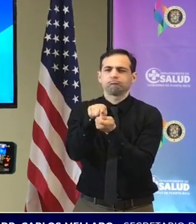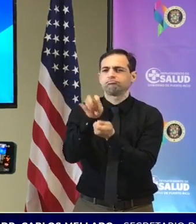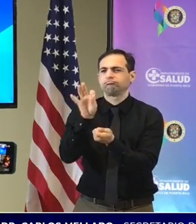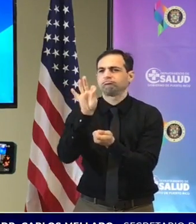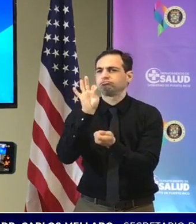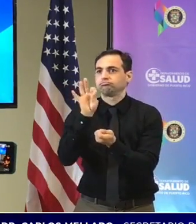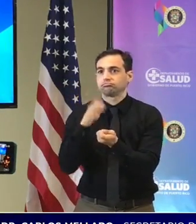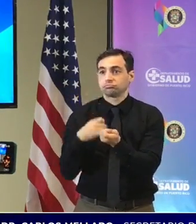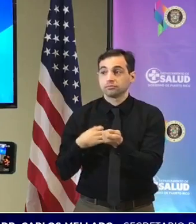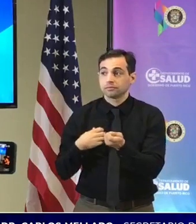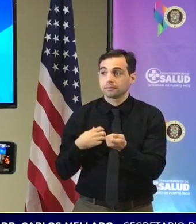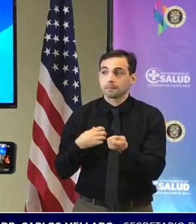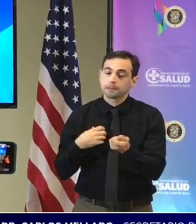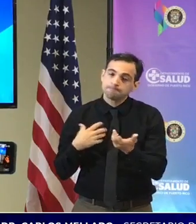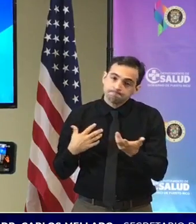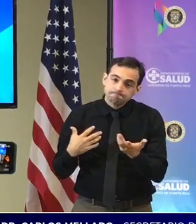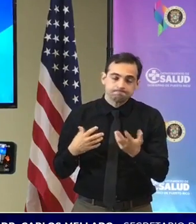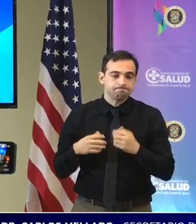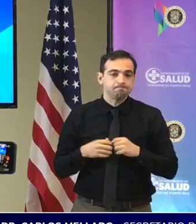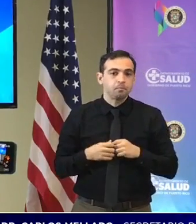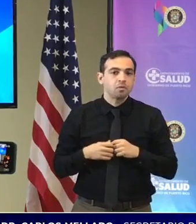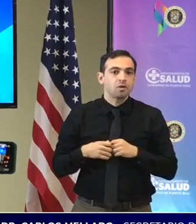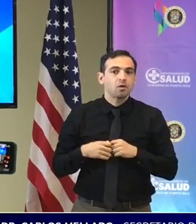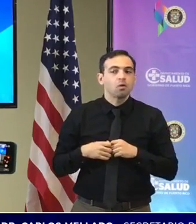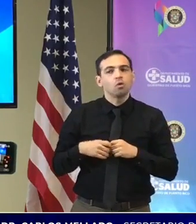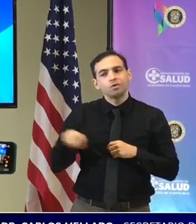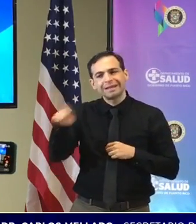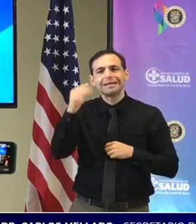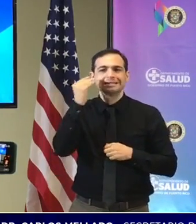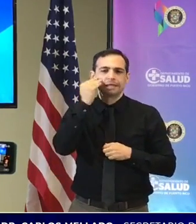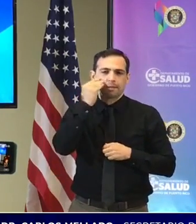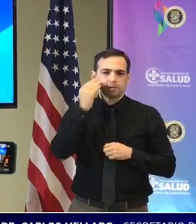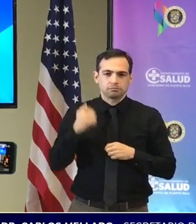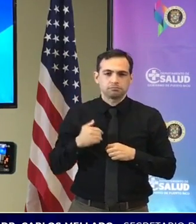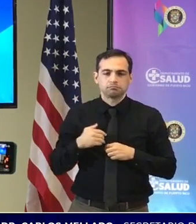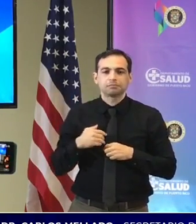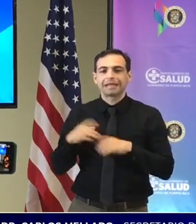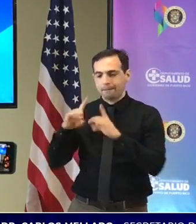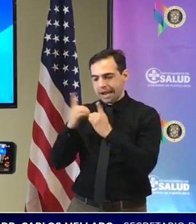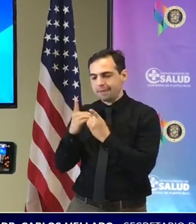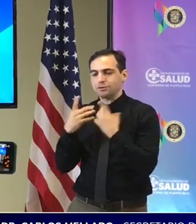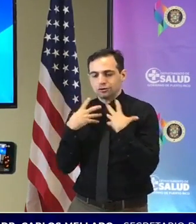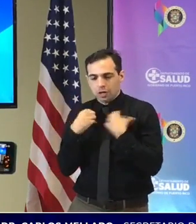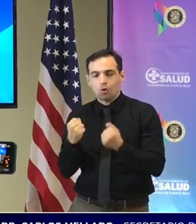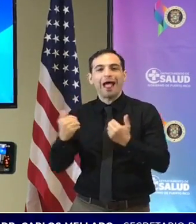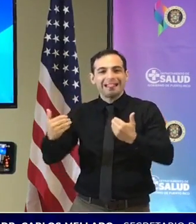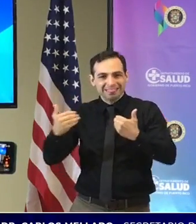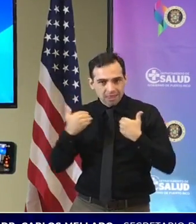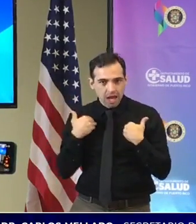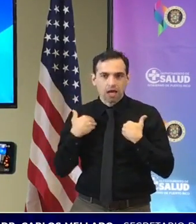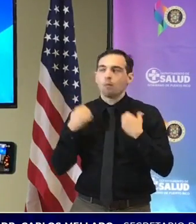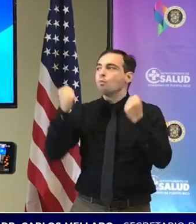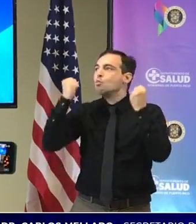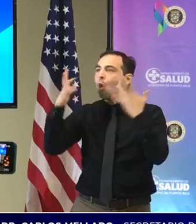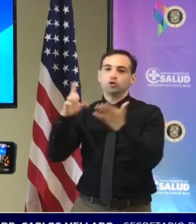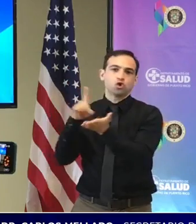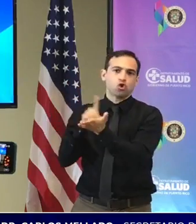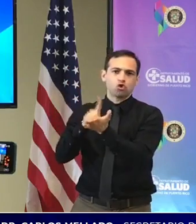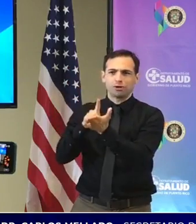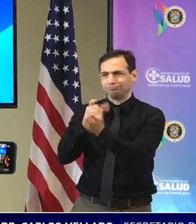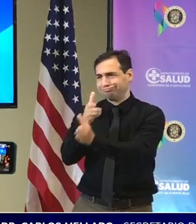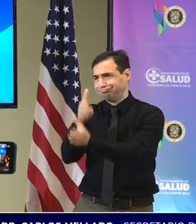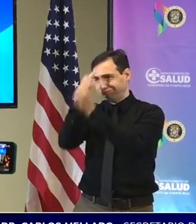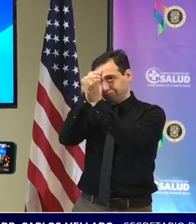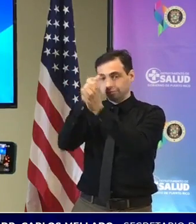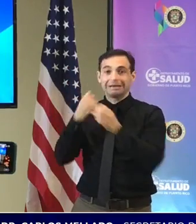da paz a la ciudadanía de que el departamento de salud puede identificar los casos de que hay una gran cantidad de epidemiólogos que se encargan de llamar a esas